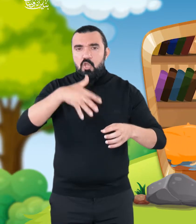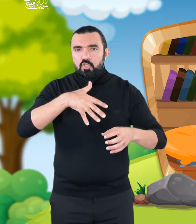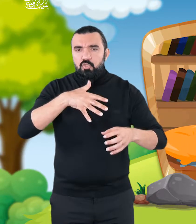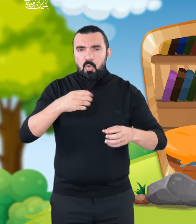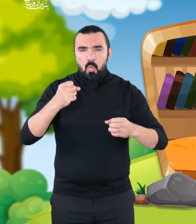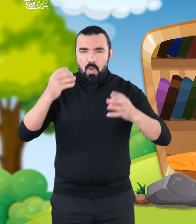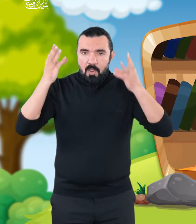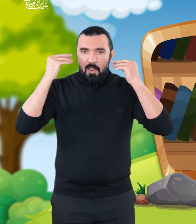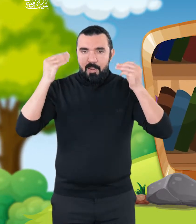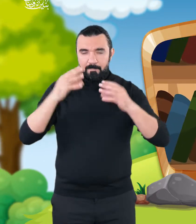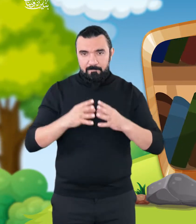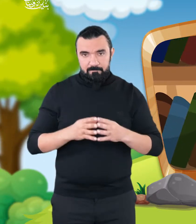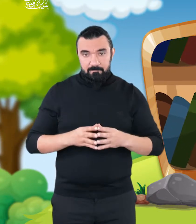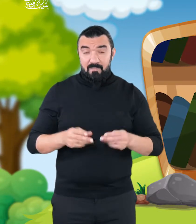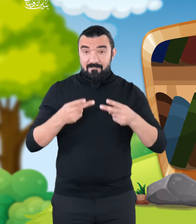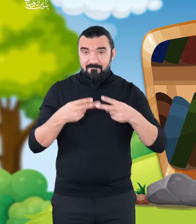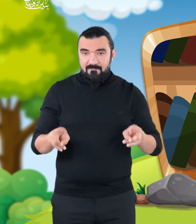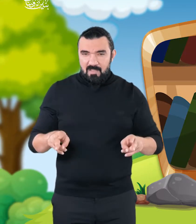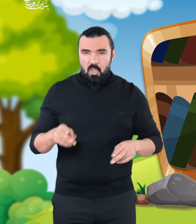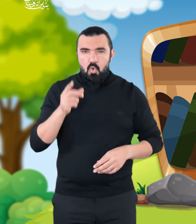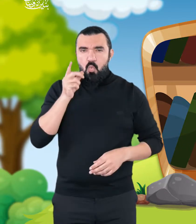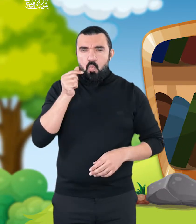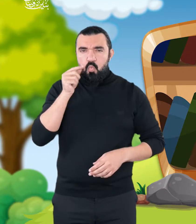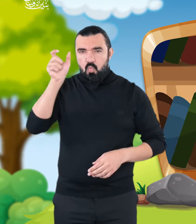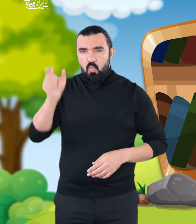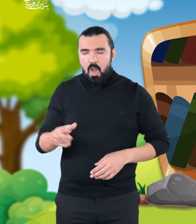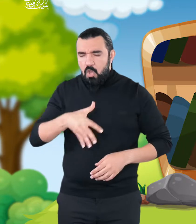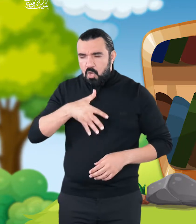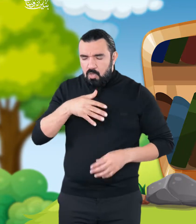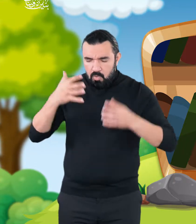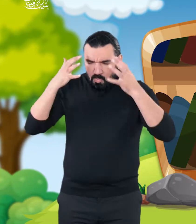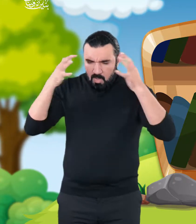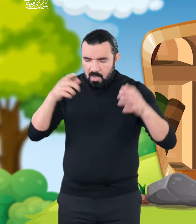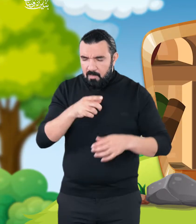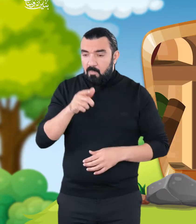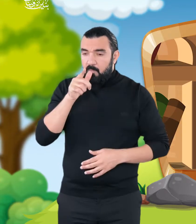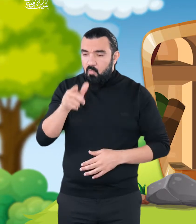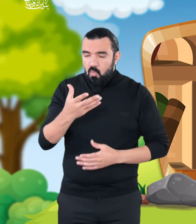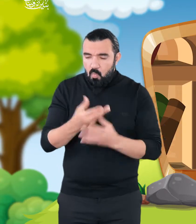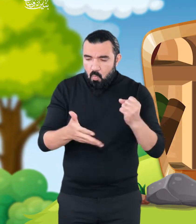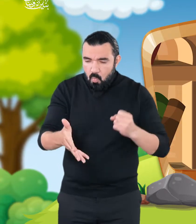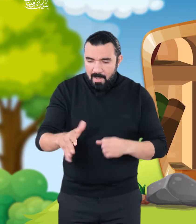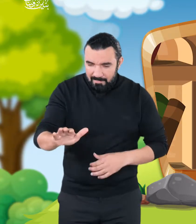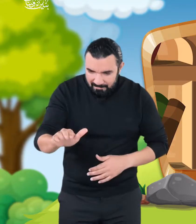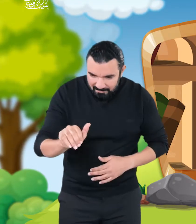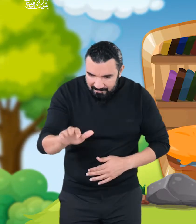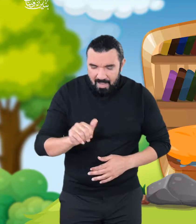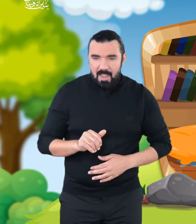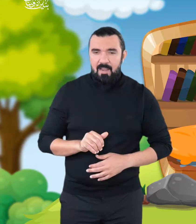تعال أيها الغلام الصغير أمرك شيخي الجليل قد